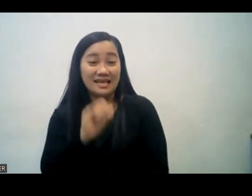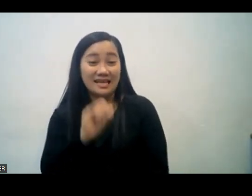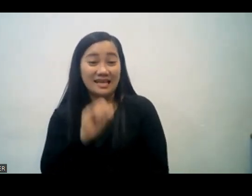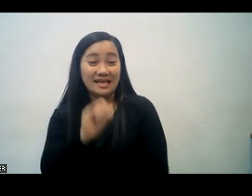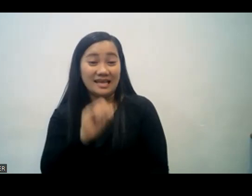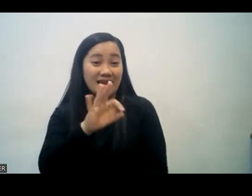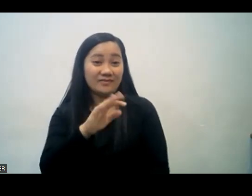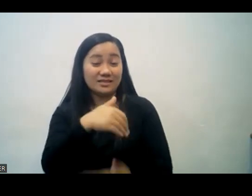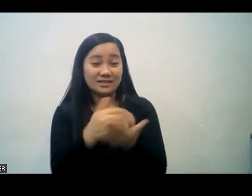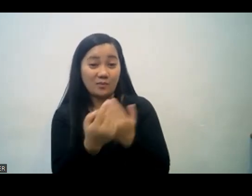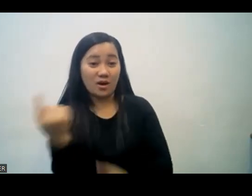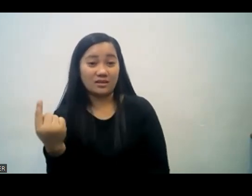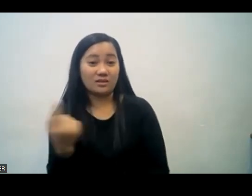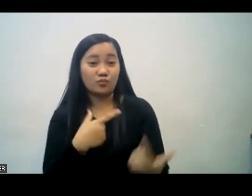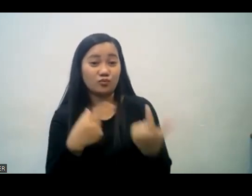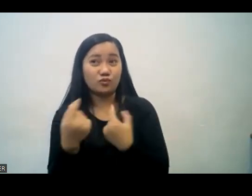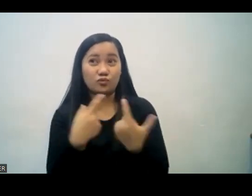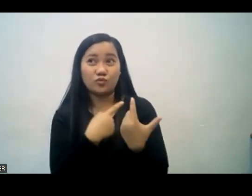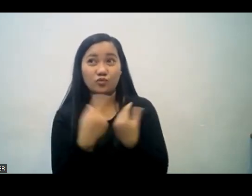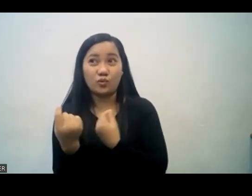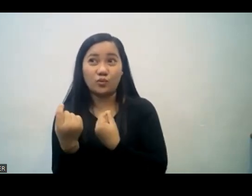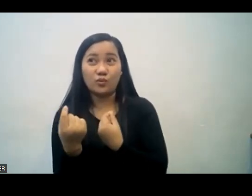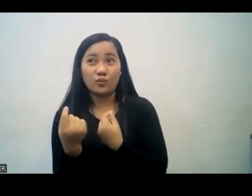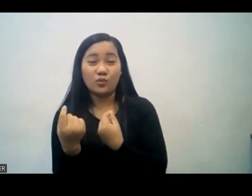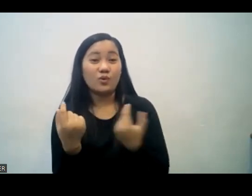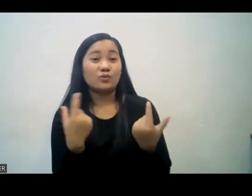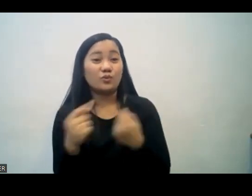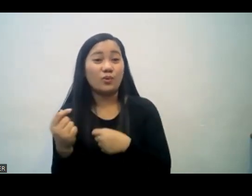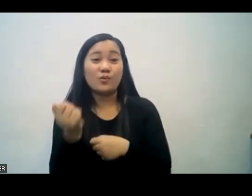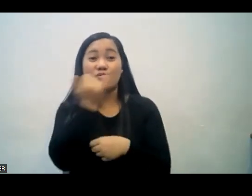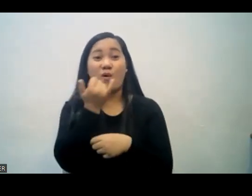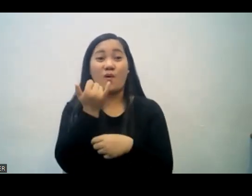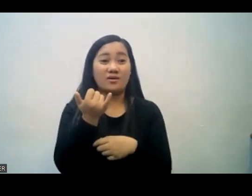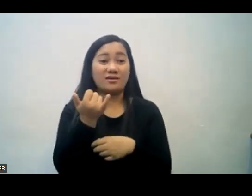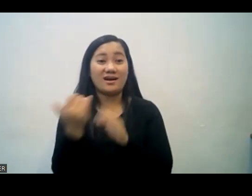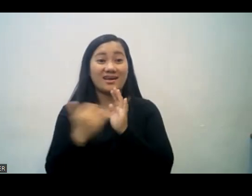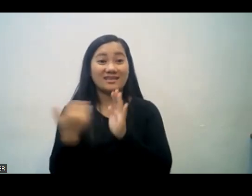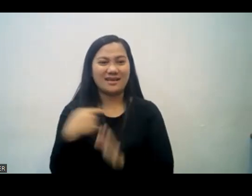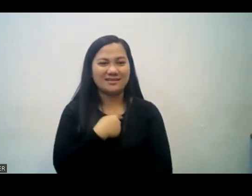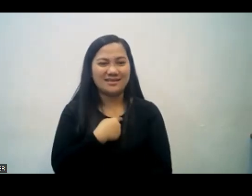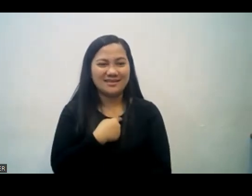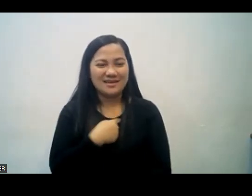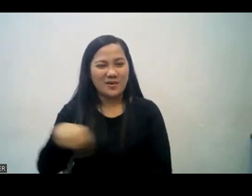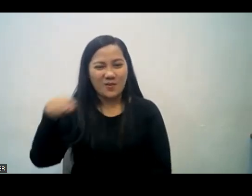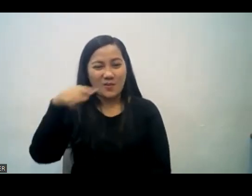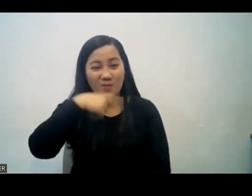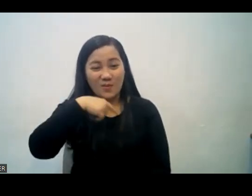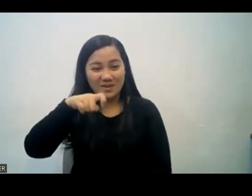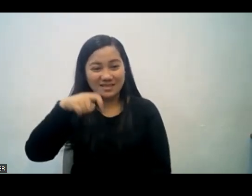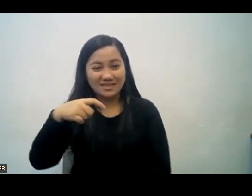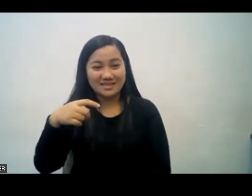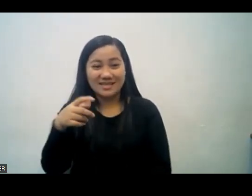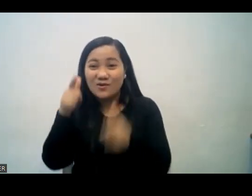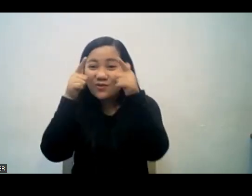make a mistake to you look at the sign board on his forehead. Kaya kapag merong isang taong nakagawa ng pagkakamali sa'yo